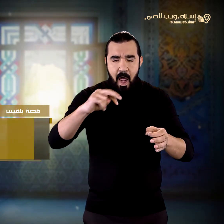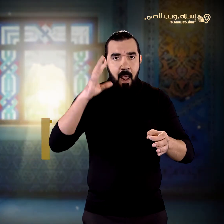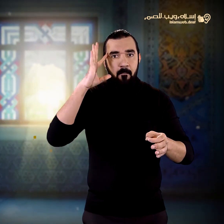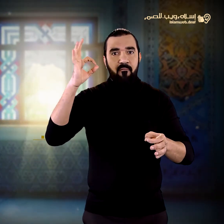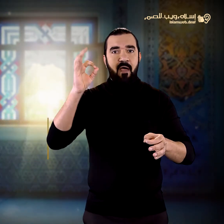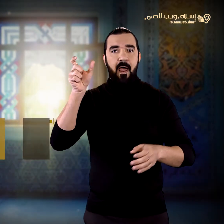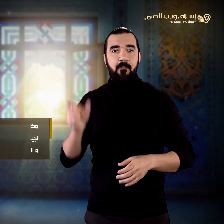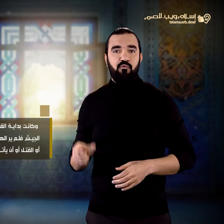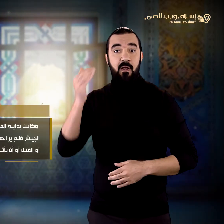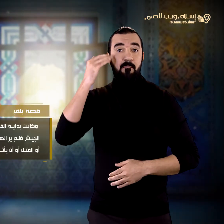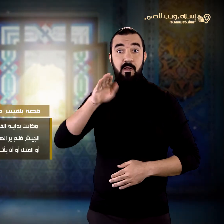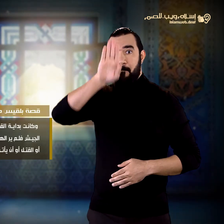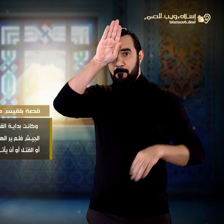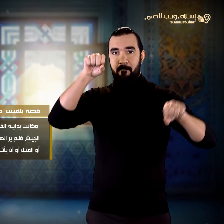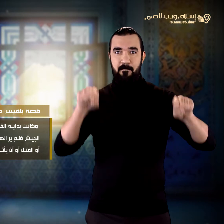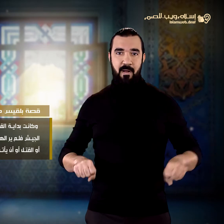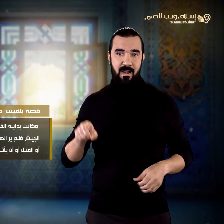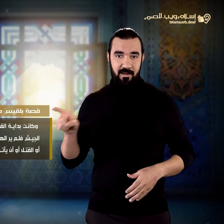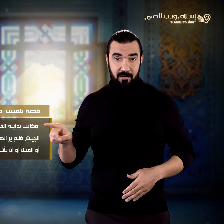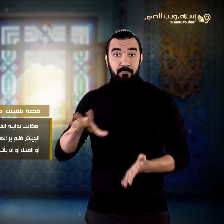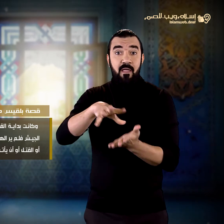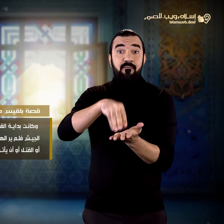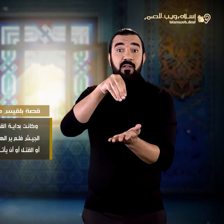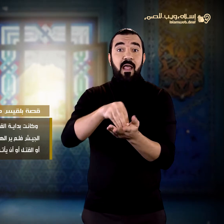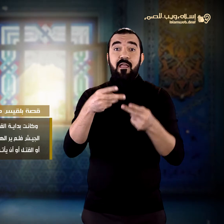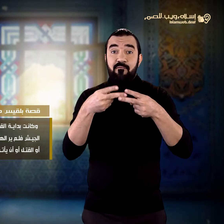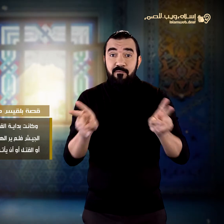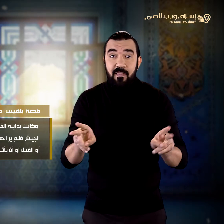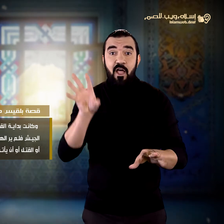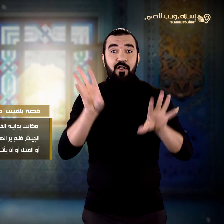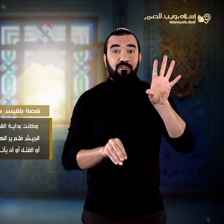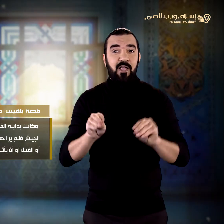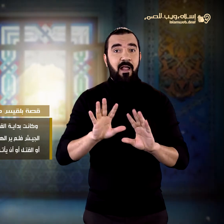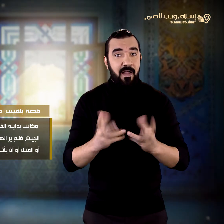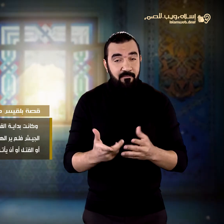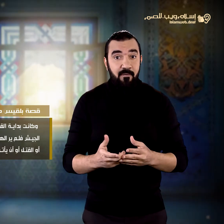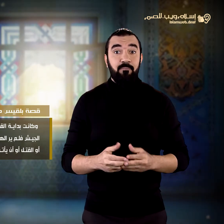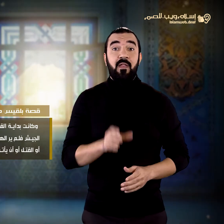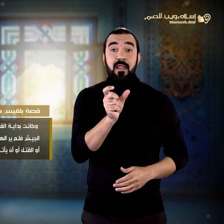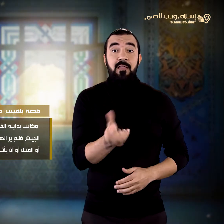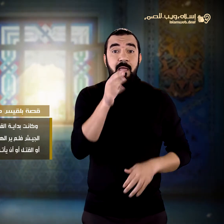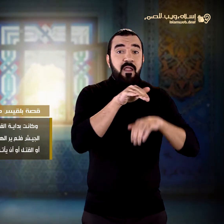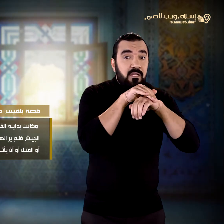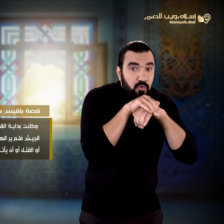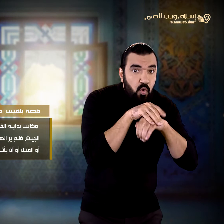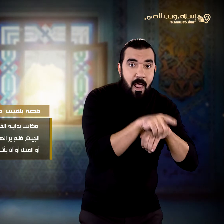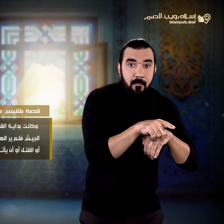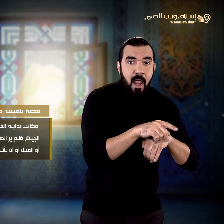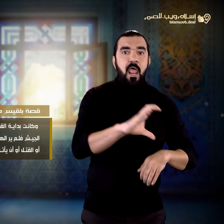وكانت بداية القصة حينما بدأ سليمان عليه السلام بتفقد الجيش